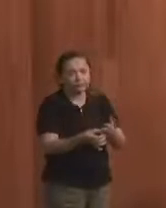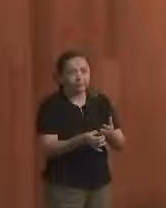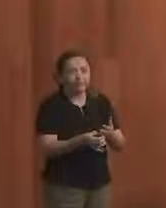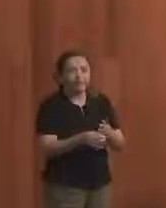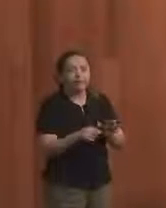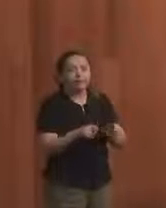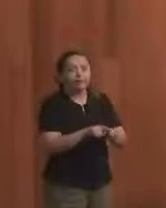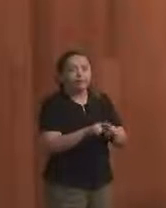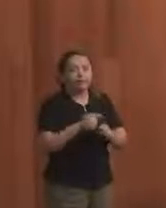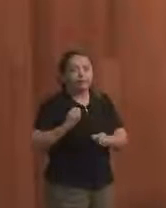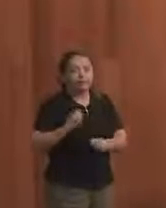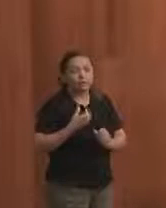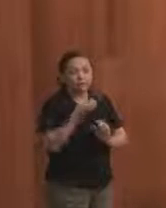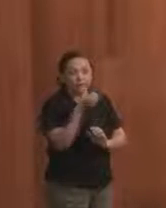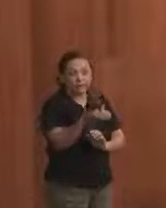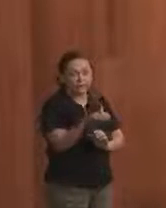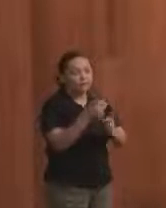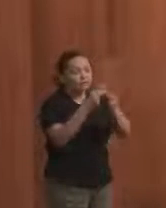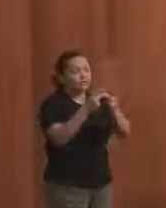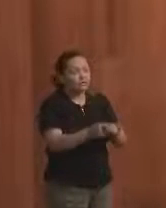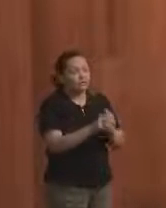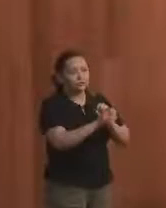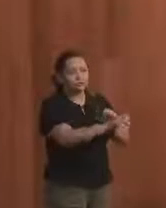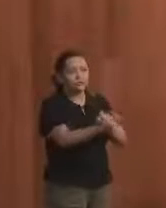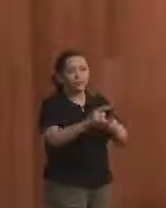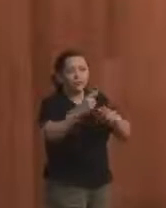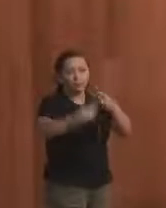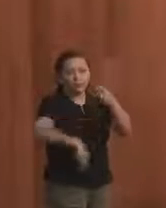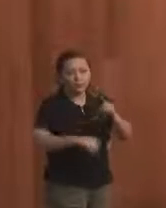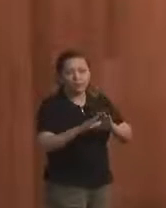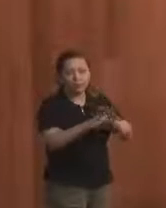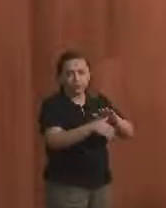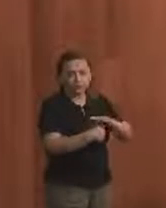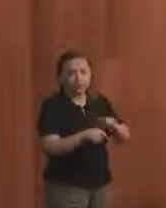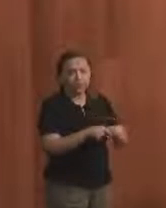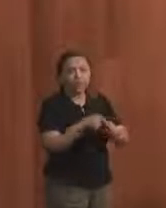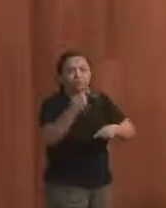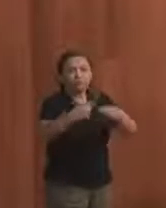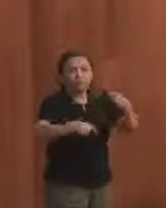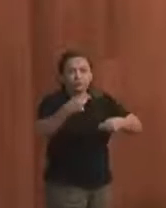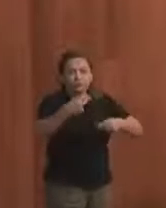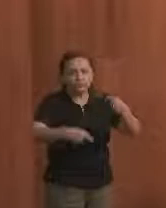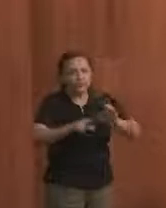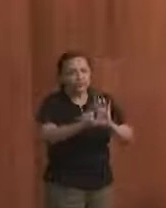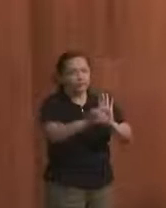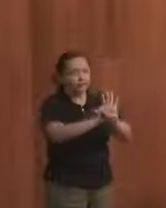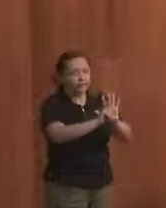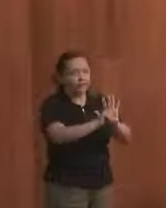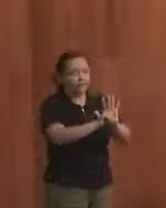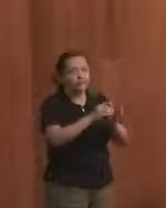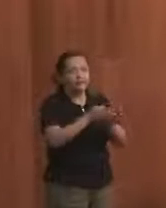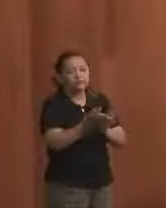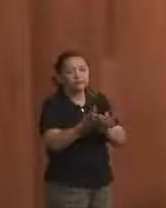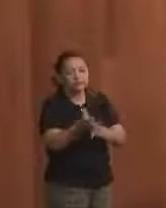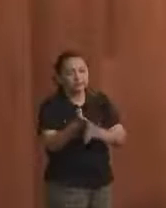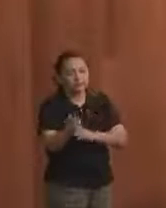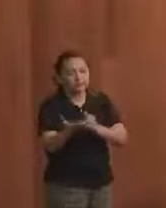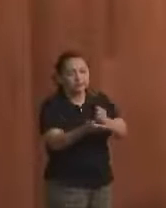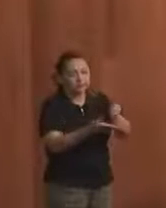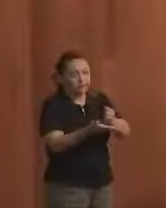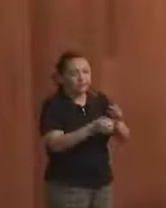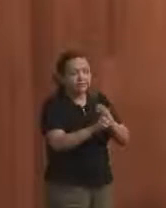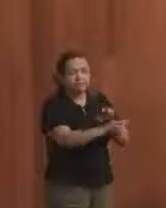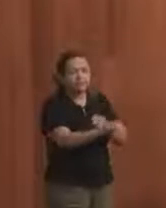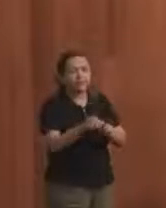No ponto 6, os projetos educacionais contra a corrupção, foi debatido que a lei de diretrizes e base da educação